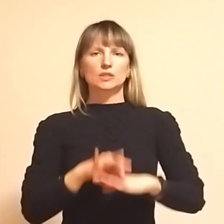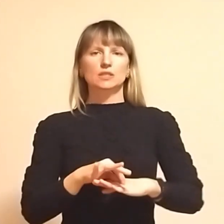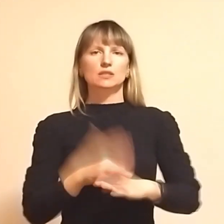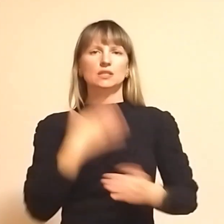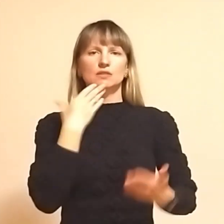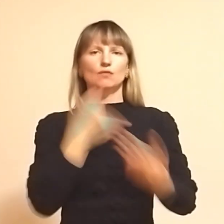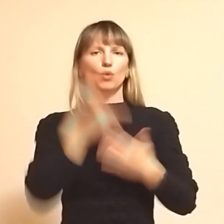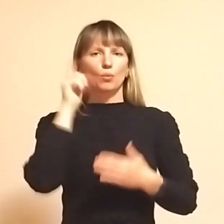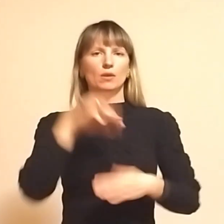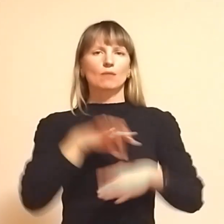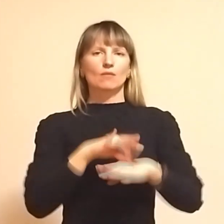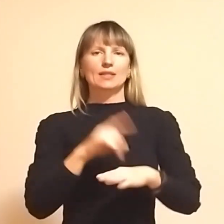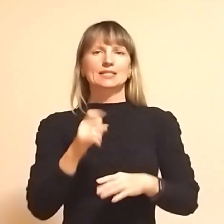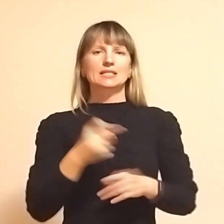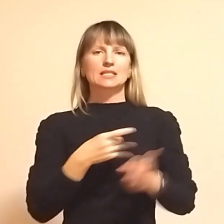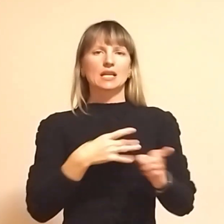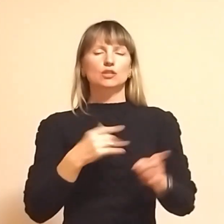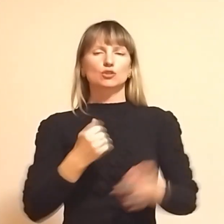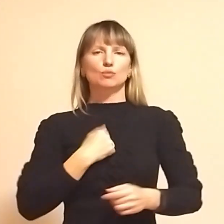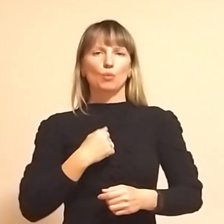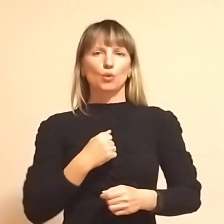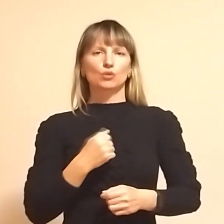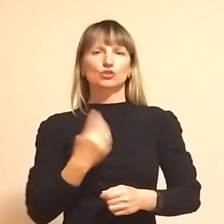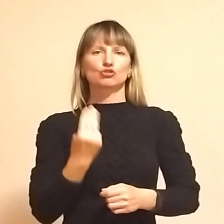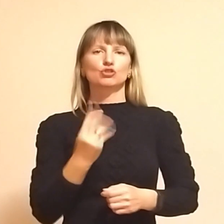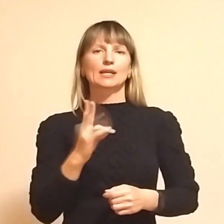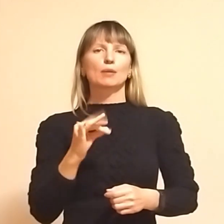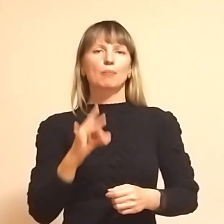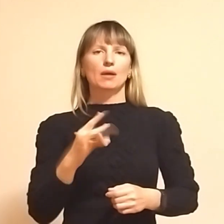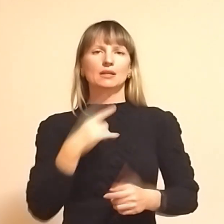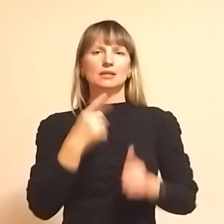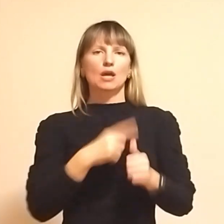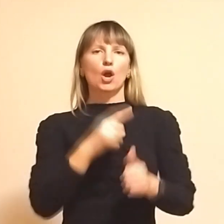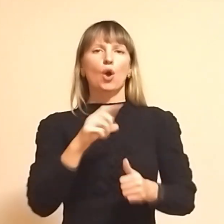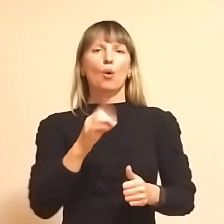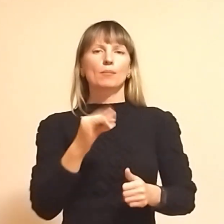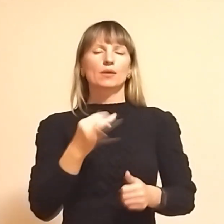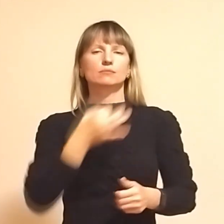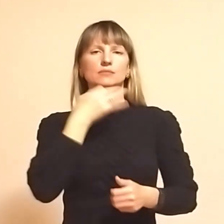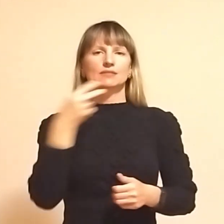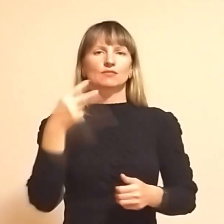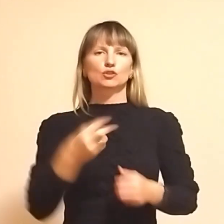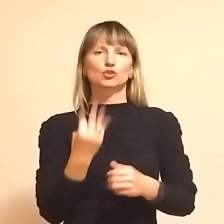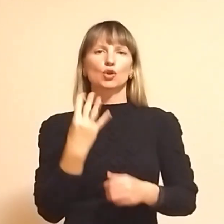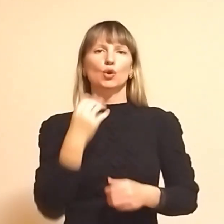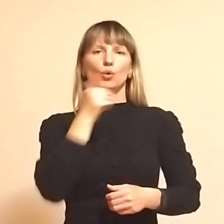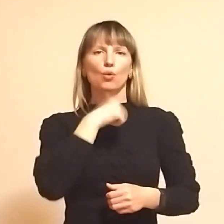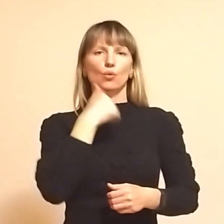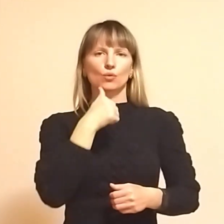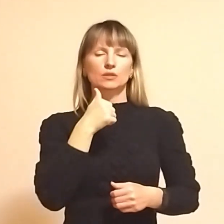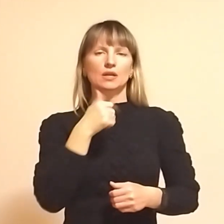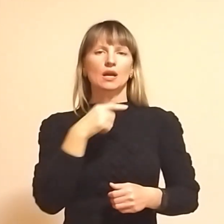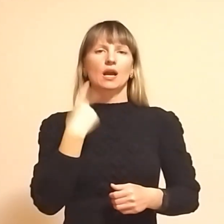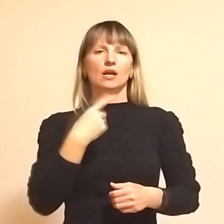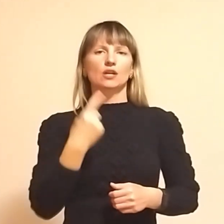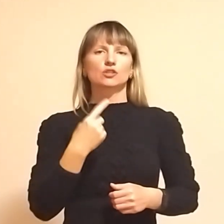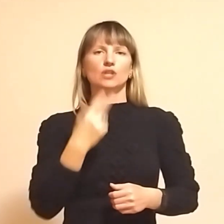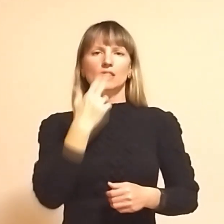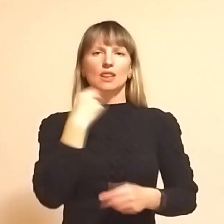Своє вміння поводитися зі стрілецькою зброєю «Шкипер» називає хобі, яким захопився з 2014 року. Каже, навички